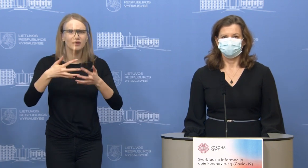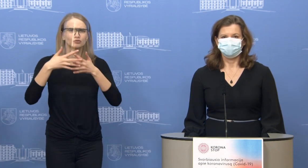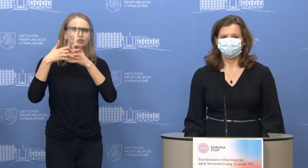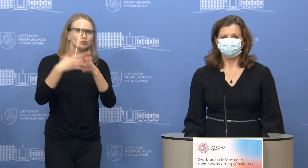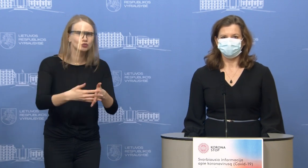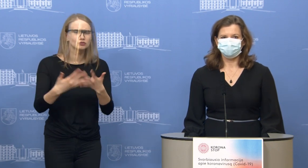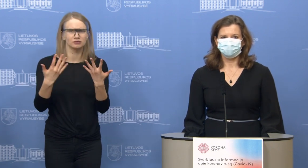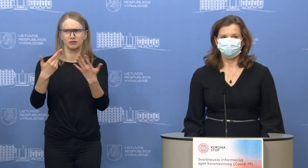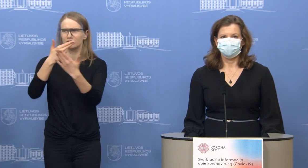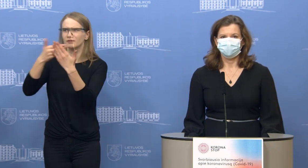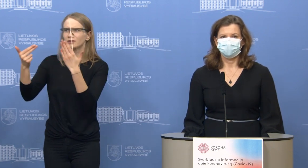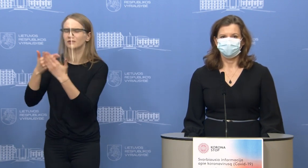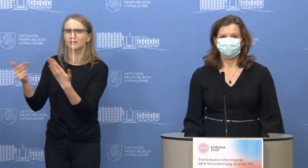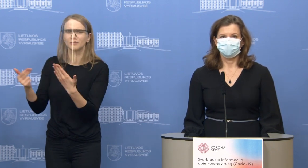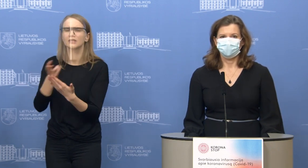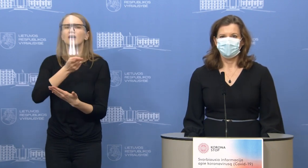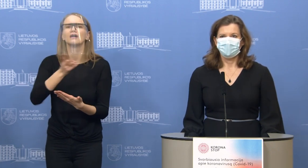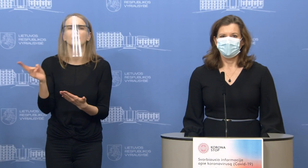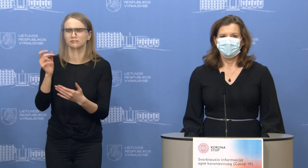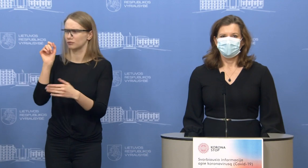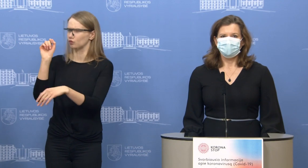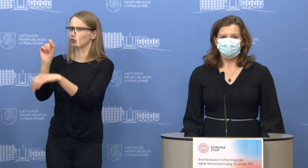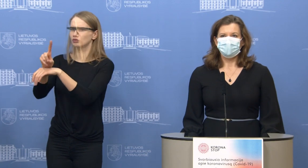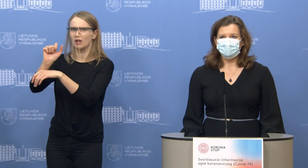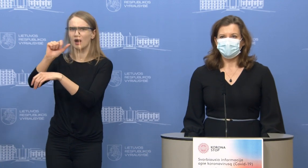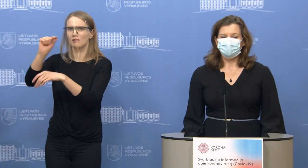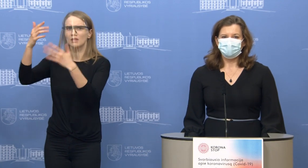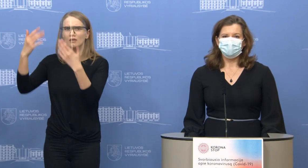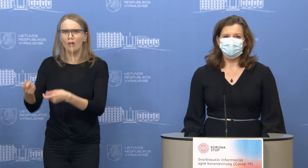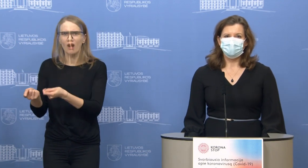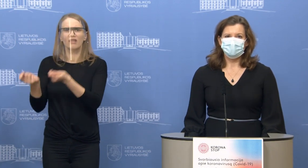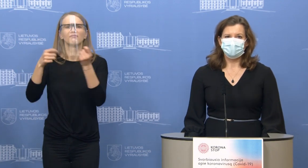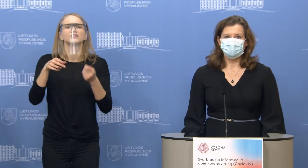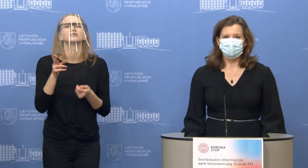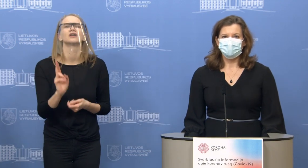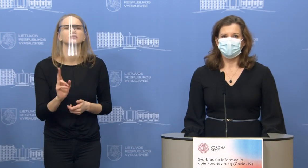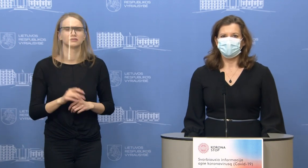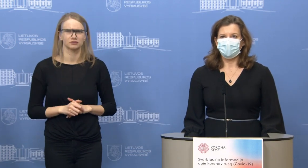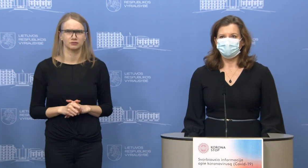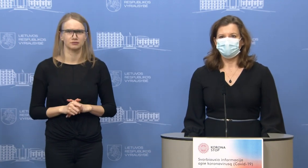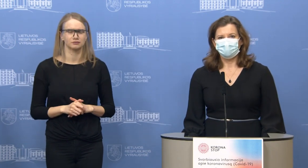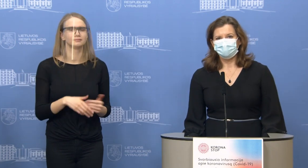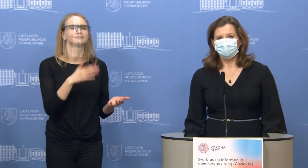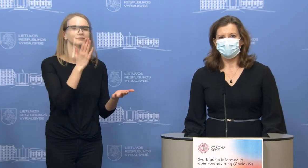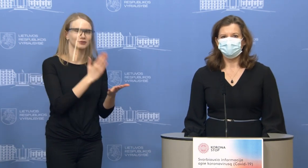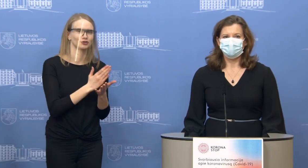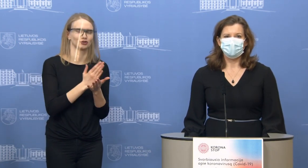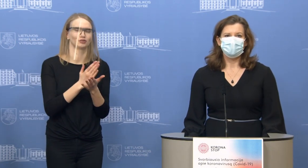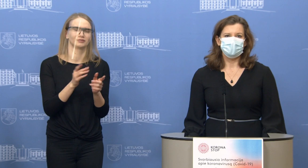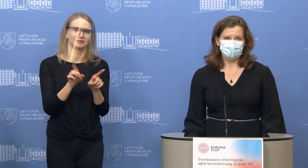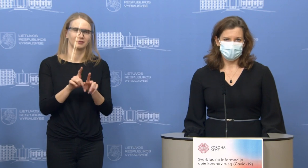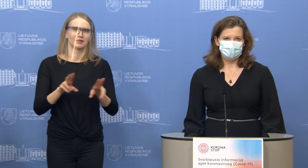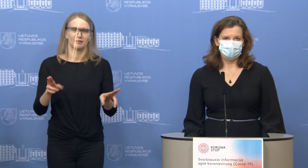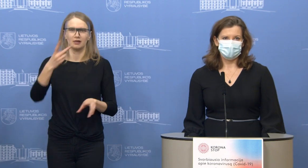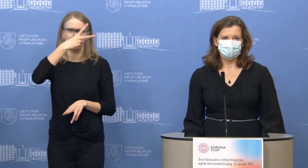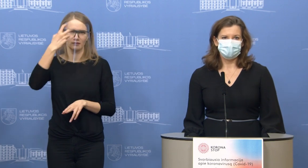kažkokios įmonės? Ar kaip šitas veikamas vyks? Taip, logistikos yra tradiciniai kanalai. Tai Lietuvoje mes turime